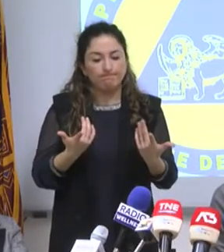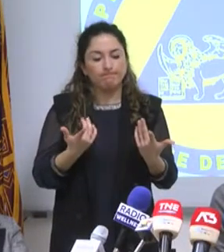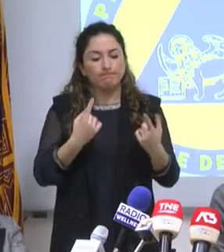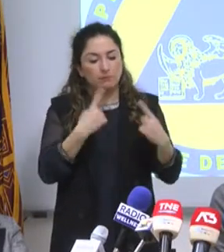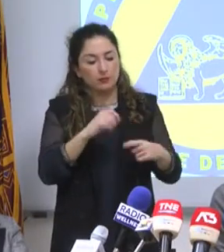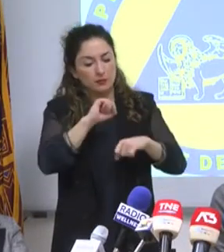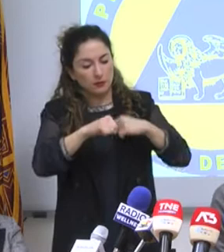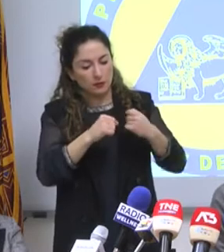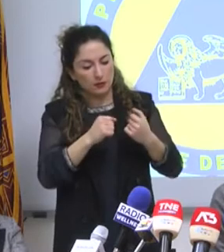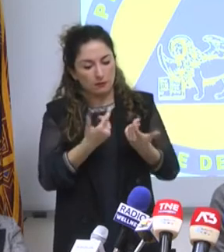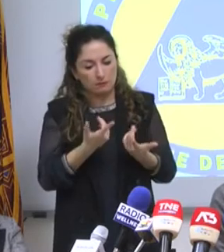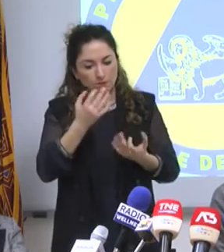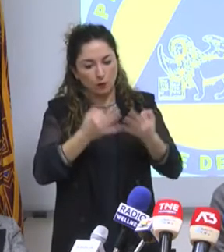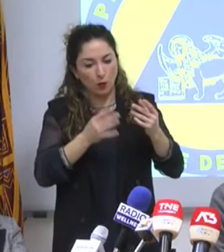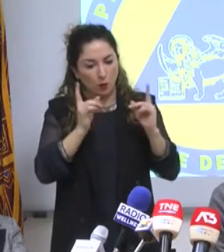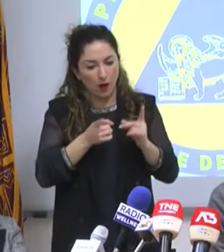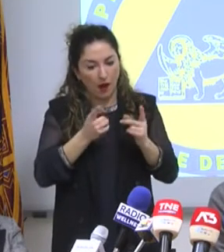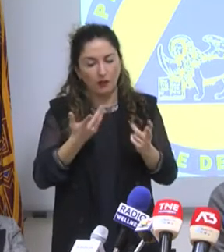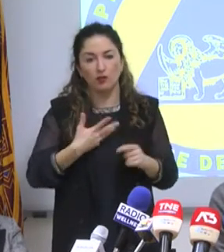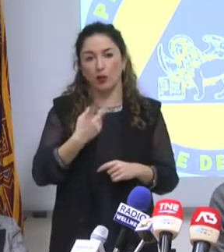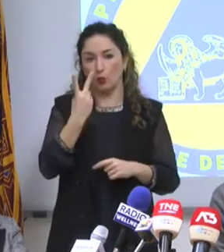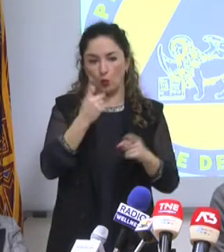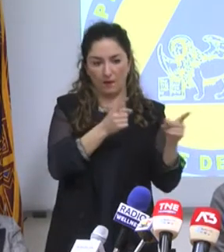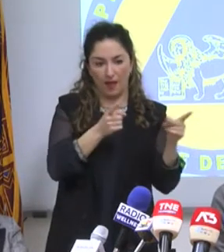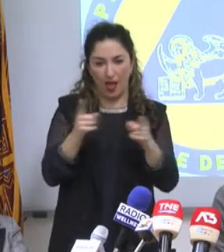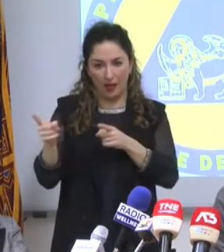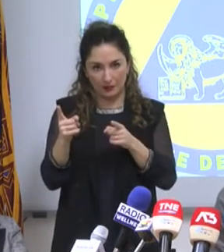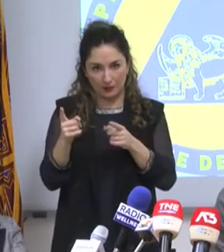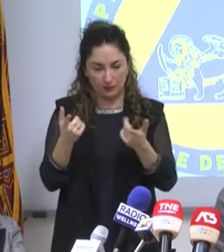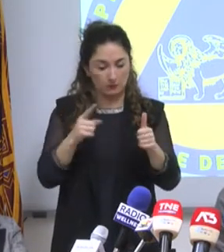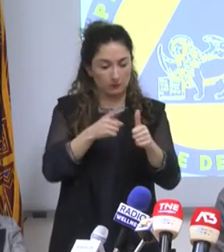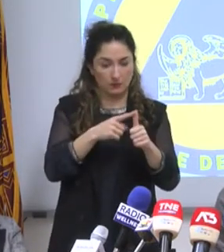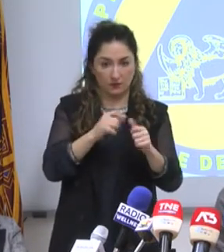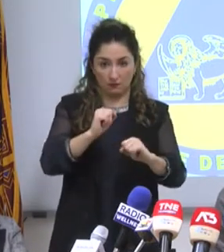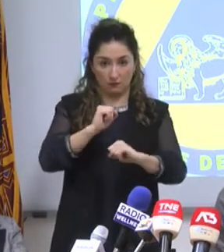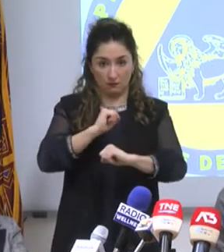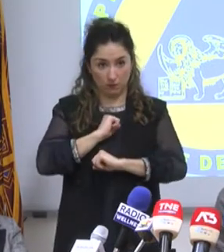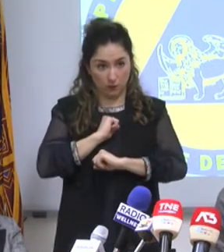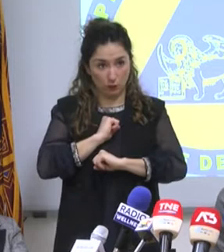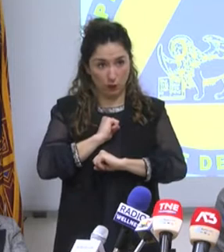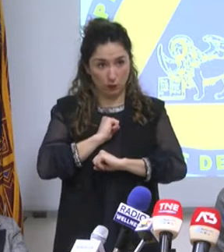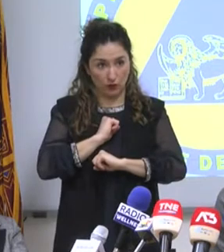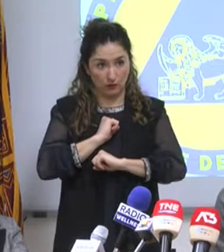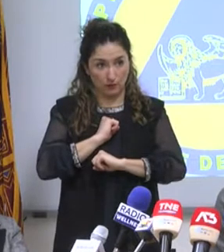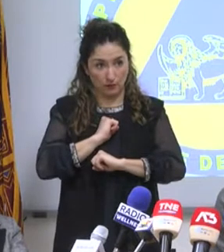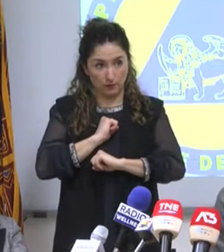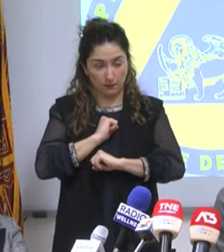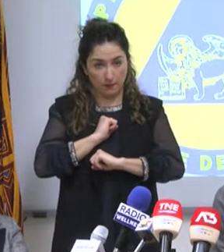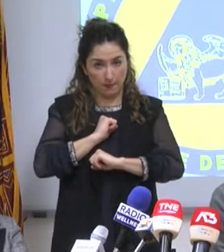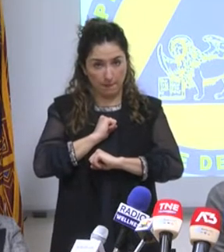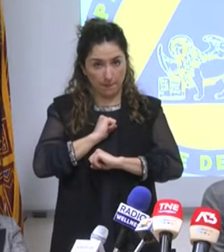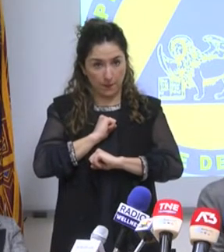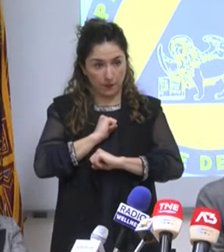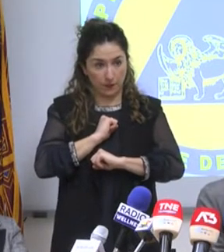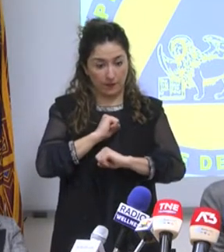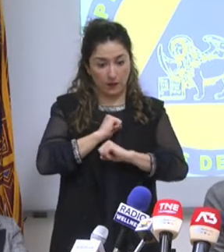penso che sia fondamentale dire che ci sono due fasi, la fiducia, che